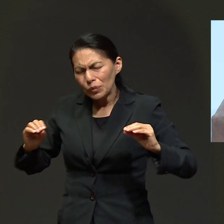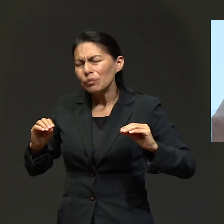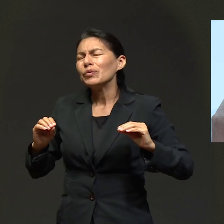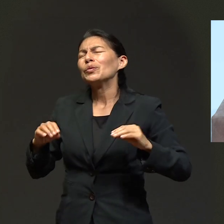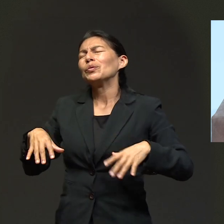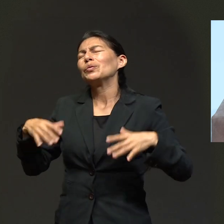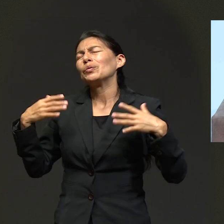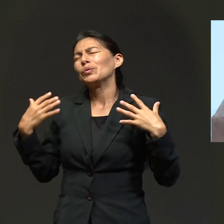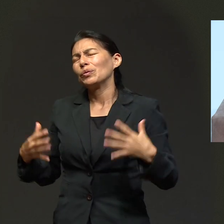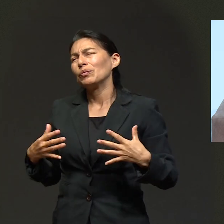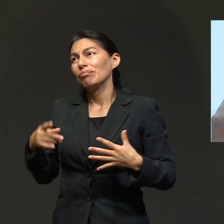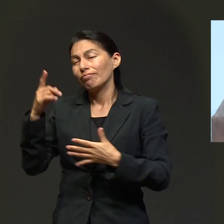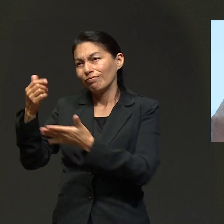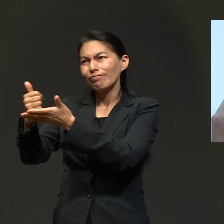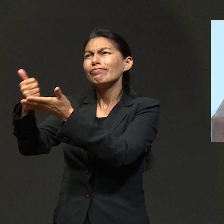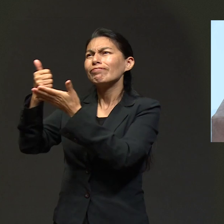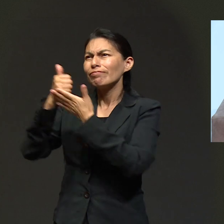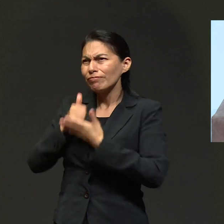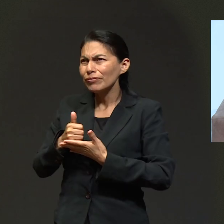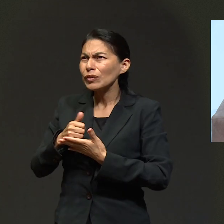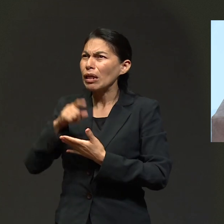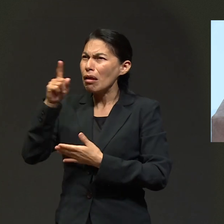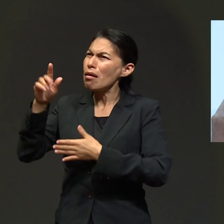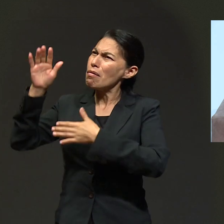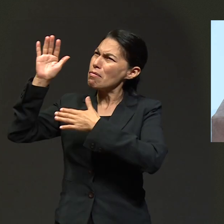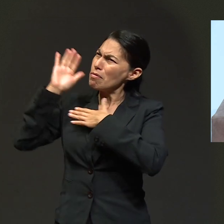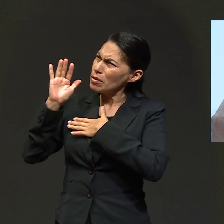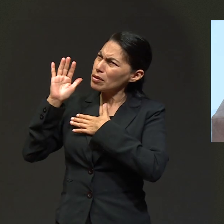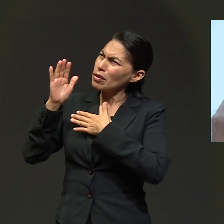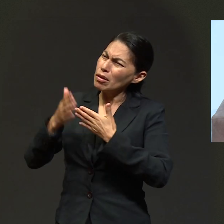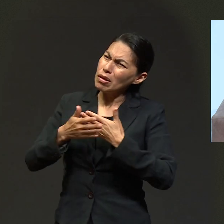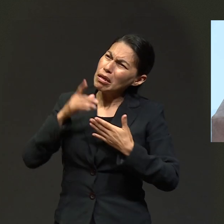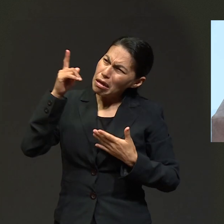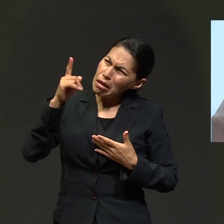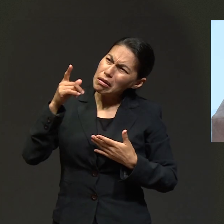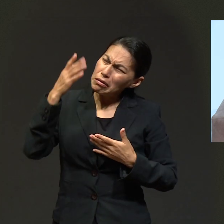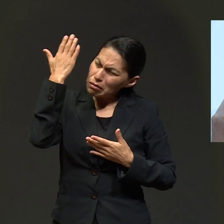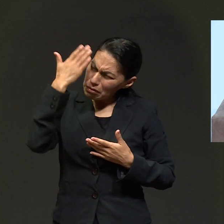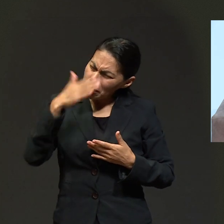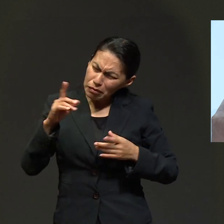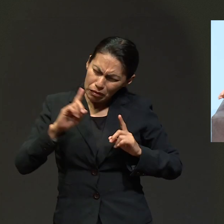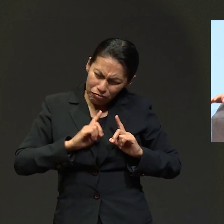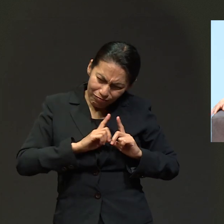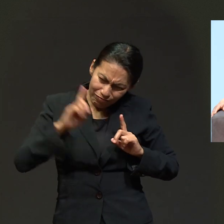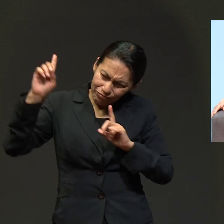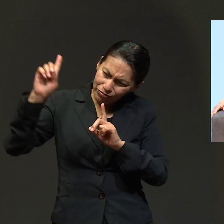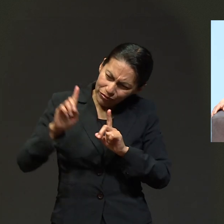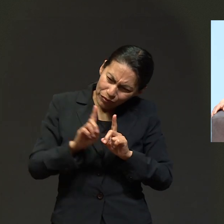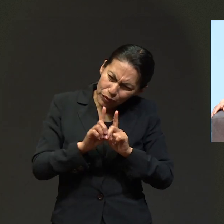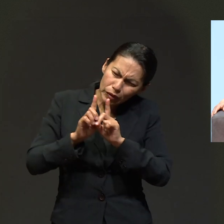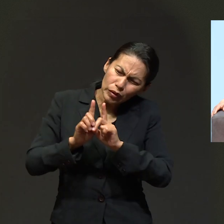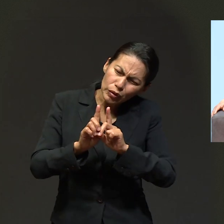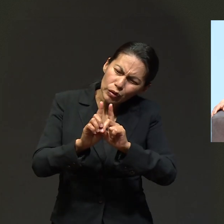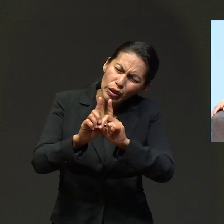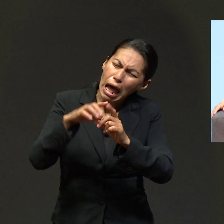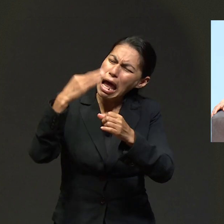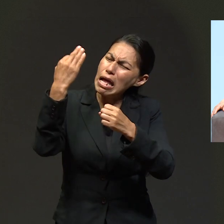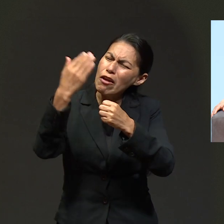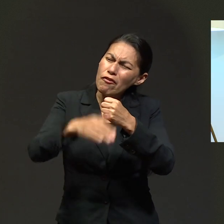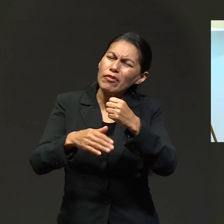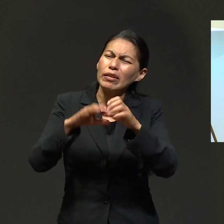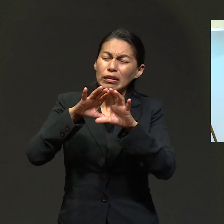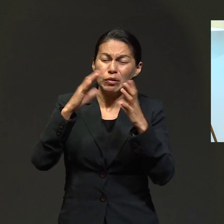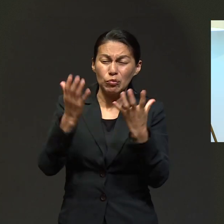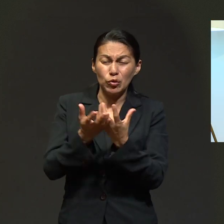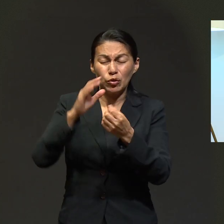la paz. Él nos va a dar la sanidad del alma. Él nos va a ayudar. Él nos prometió y Él estará con nosotros todos los días hasta el fin del